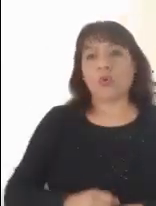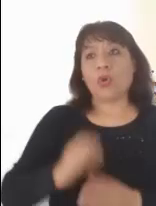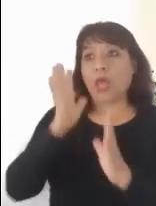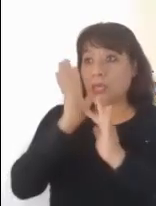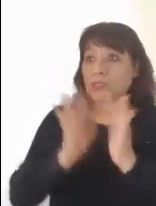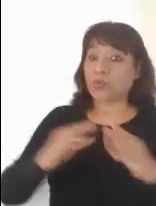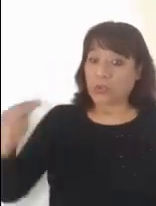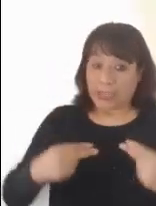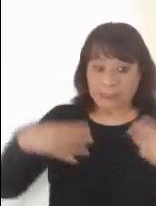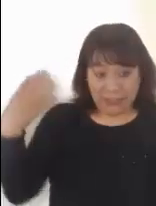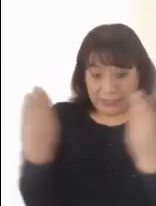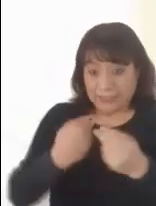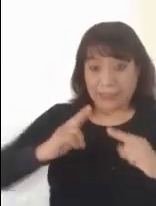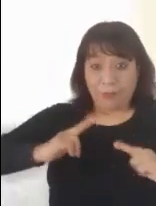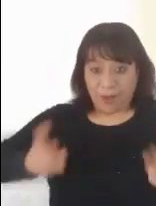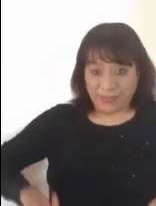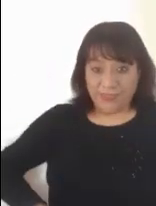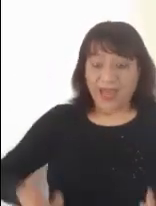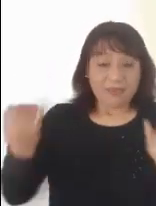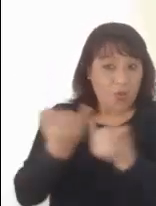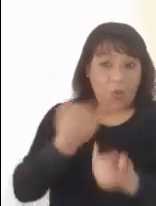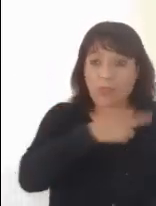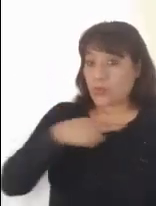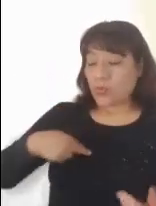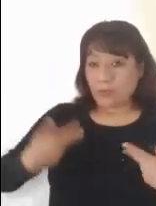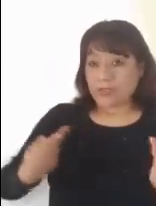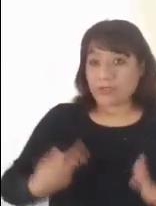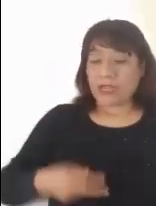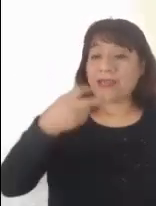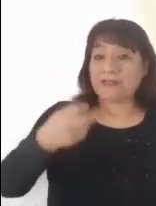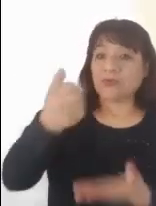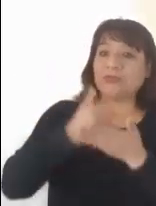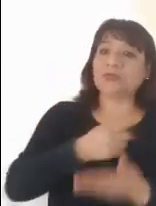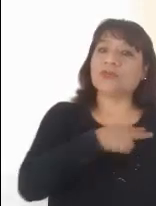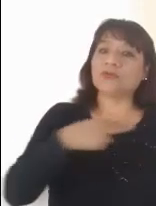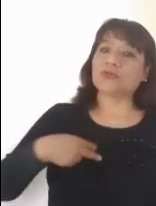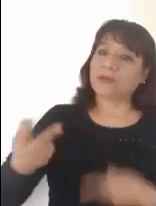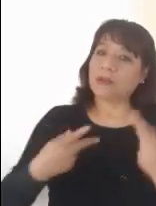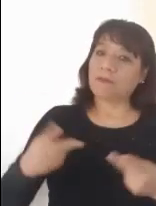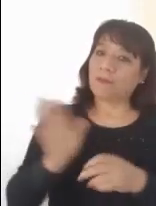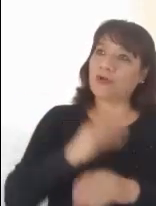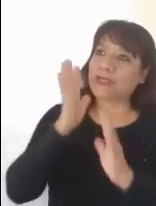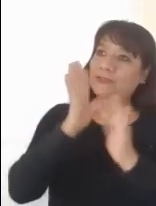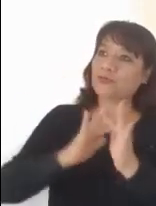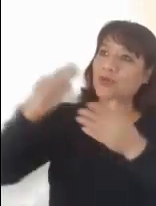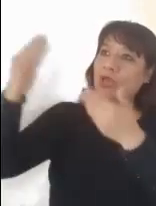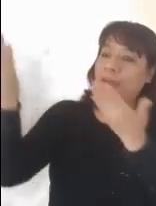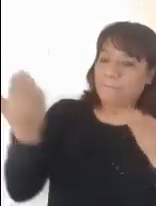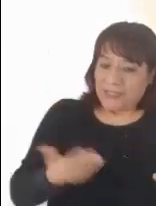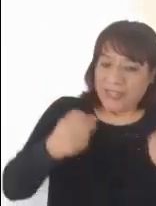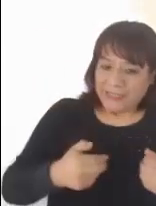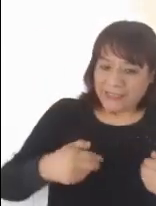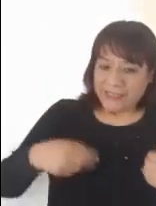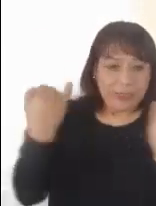de la humanidad. Esto nos ayuda a preparar nuestro corazón. Jesús viene a ser uno nuestro.